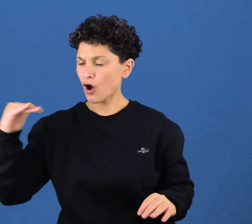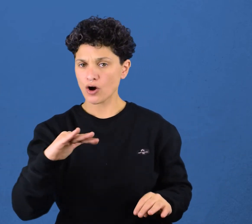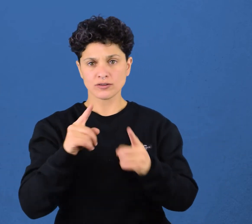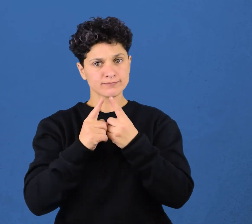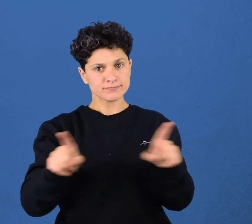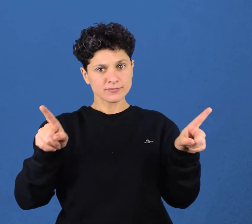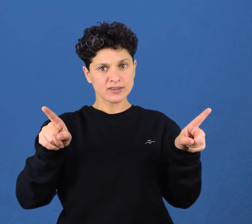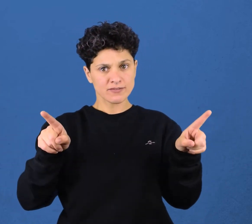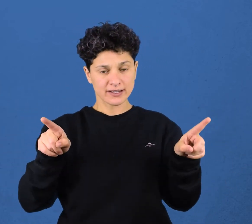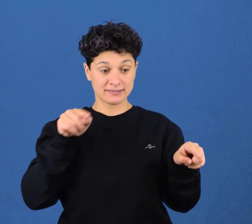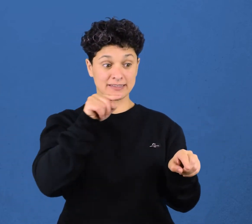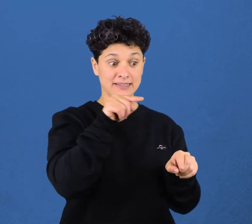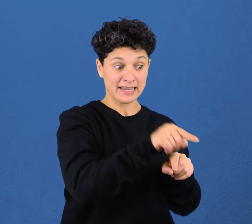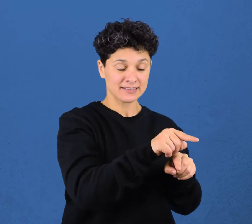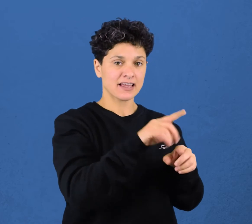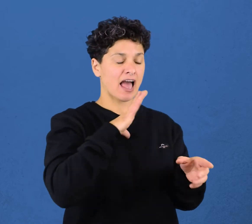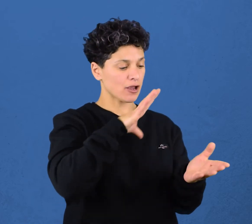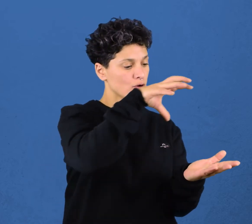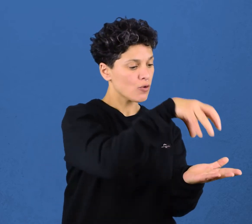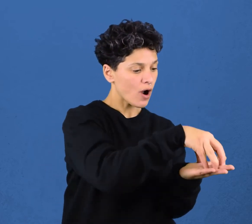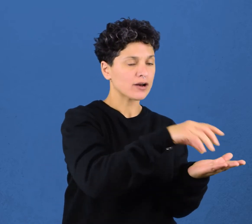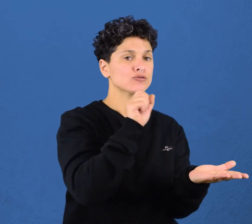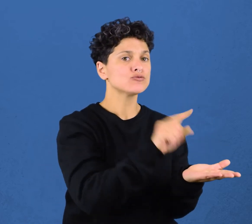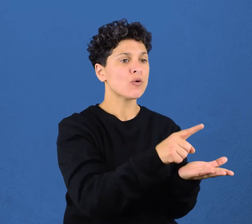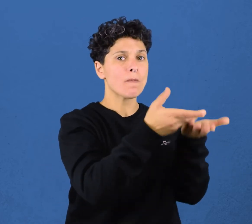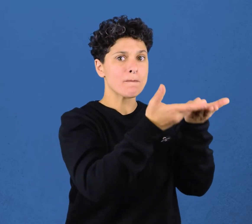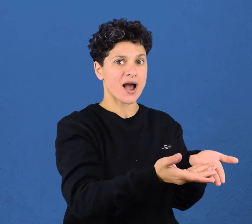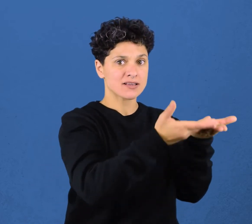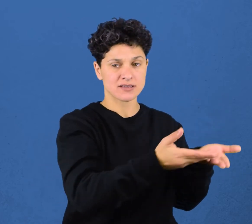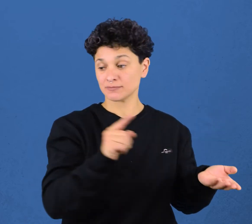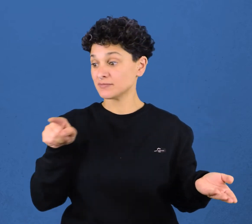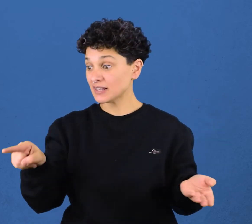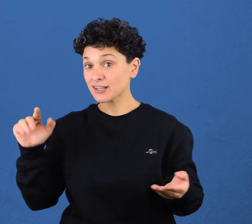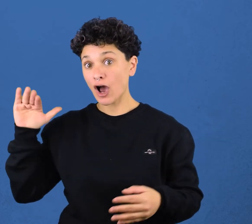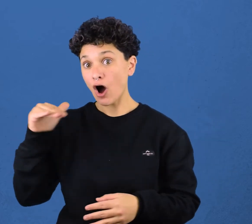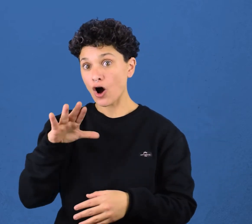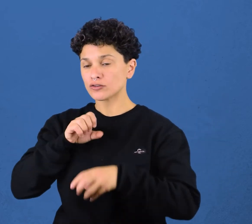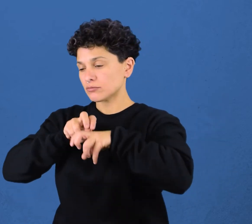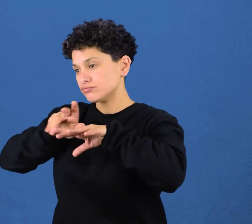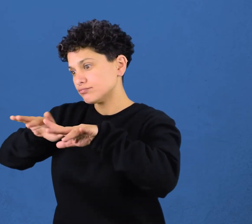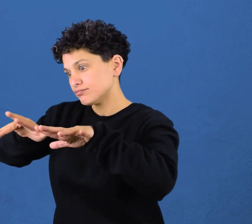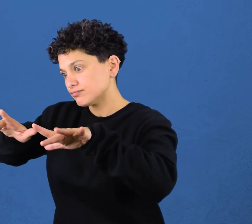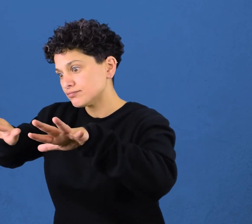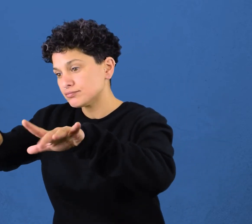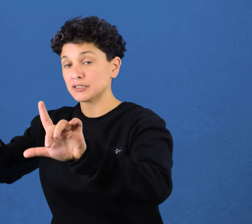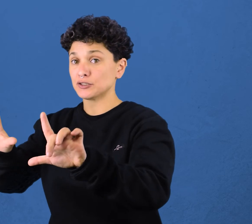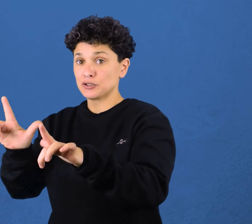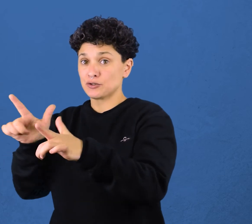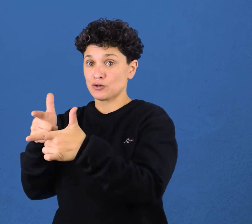Una partícula ocupa un lugar en el espacio y tiene una masa, mientras que una onda se extiende en el espacio